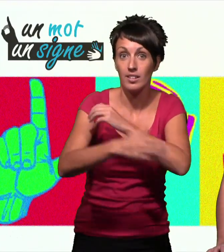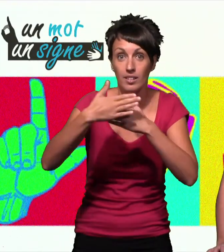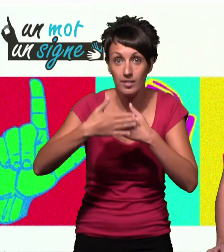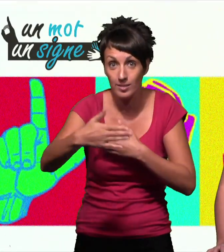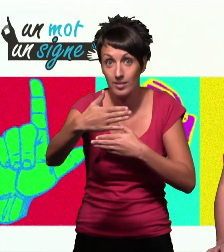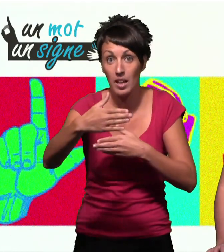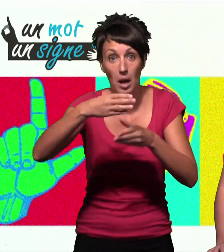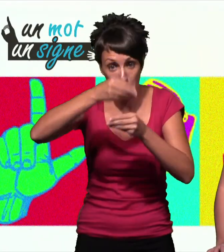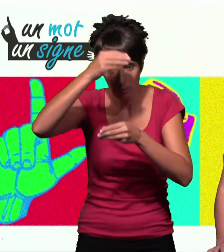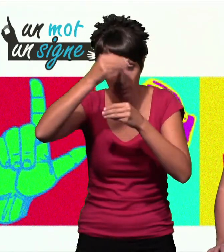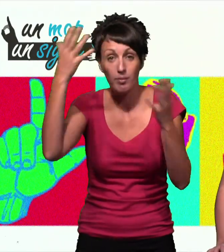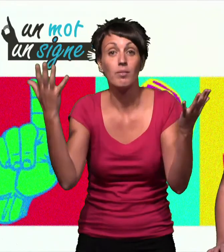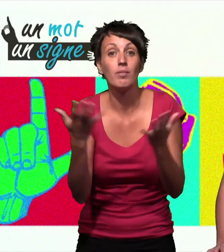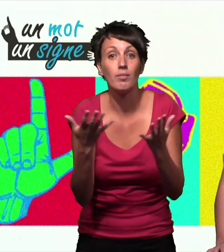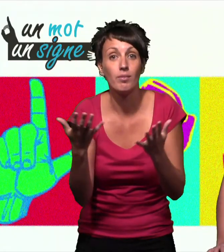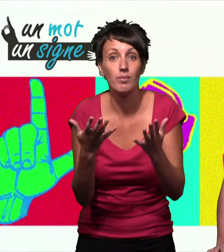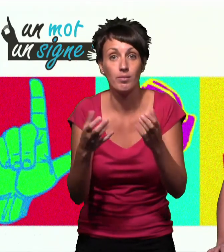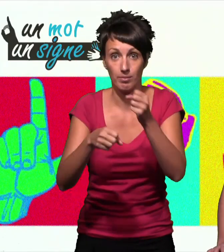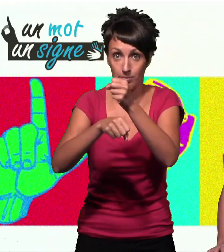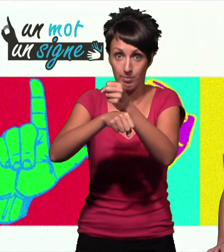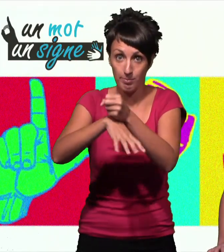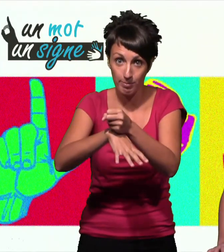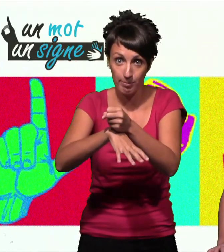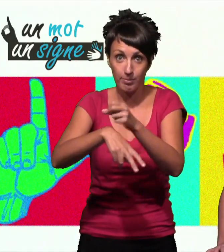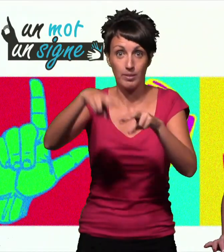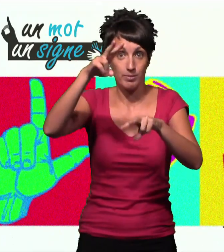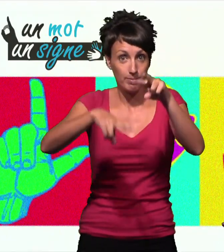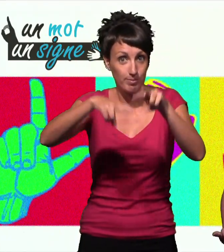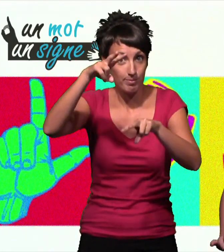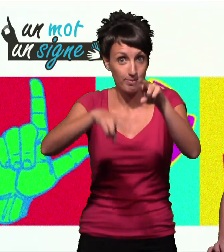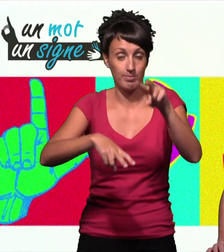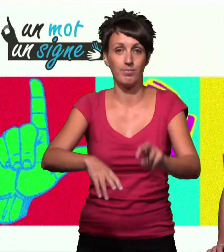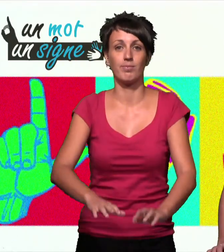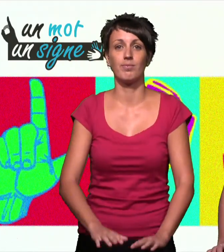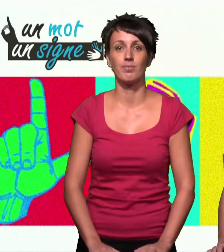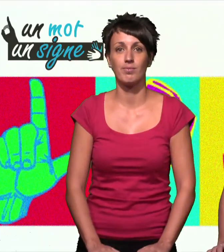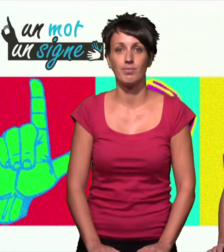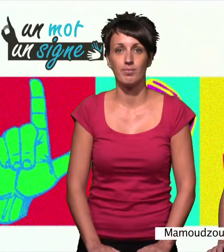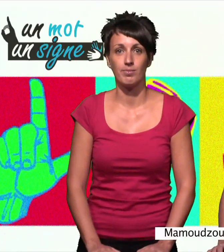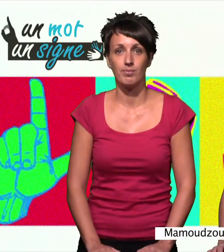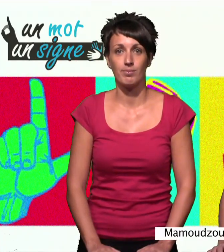villages de Mayotte. Lucie va nous montrer comment on signe Mamoudzou.